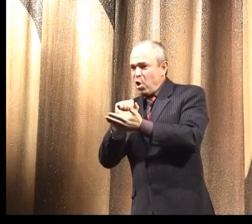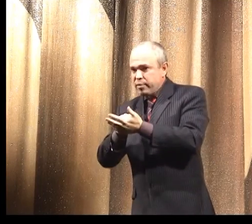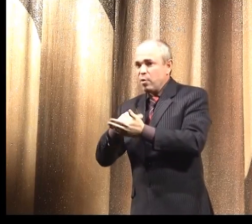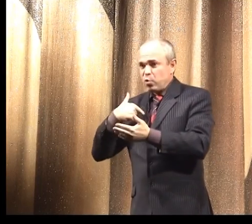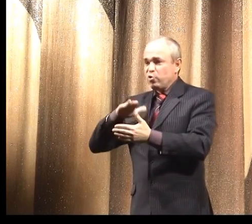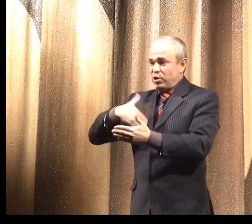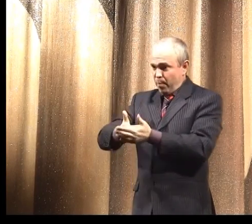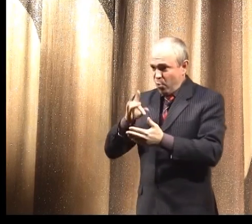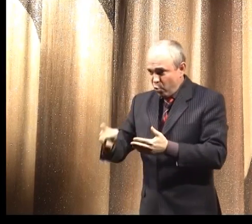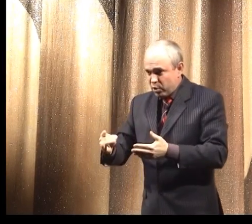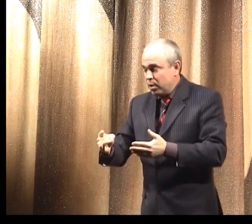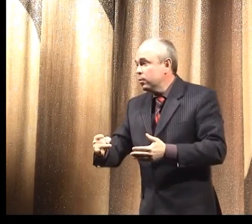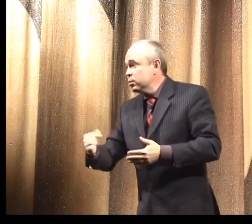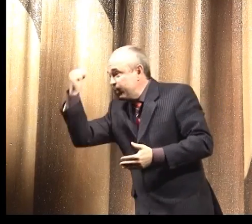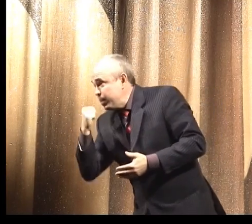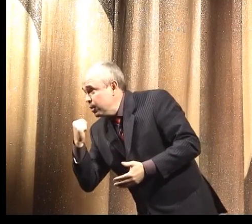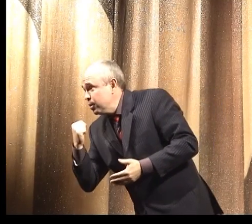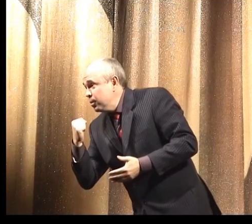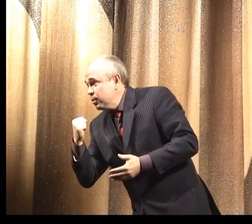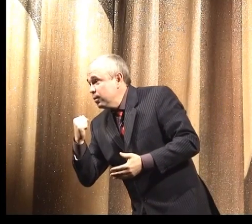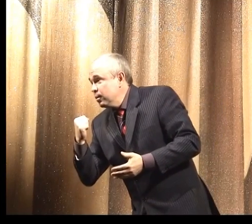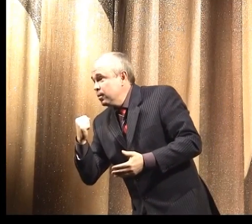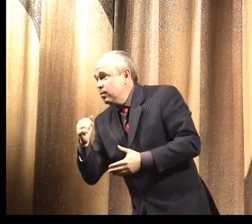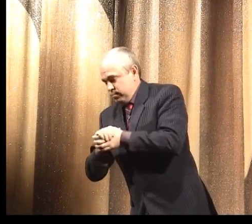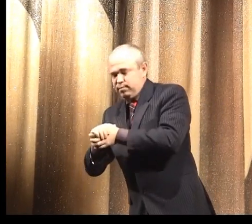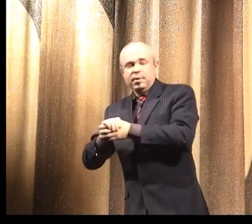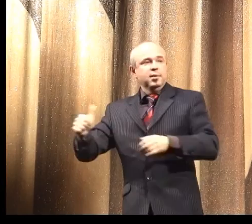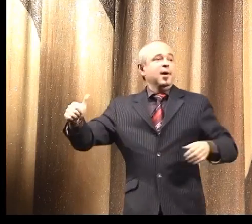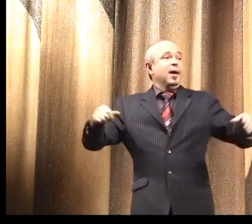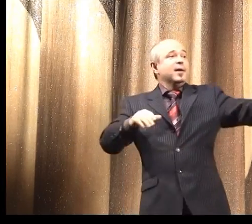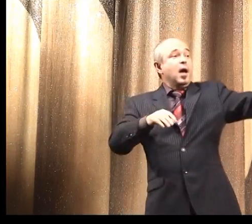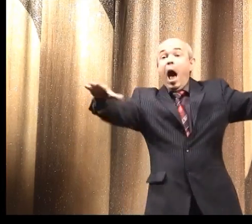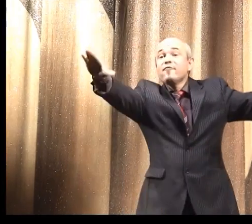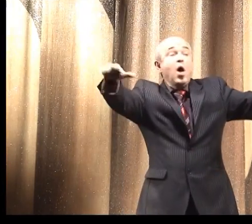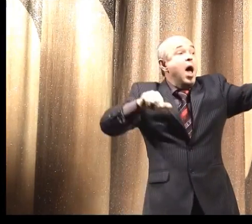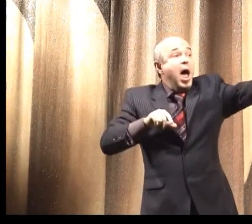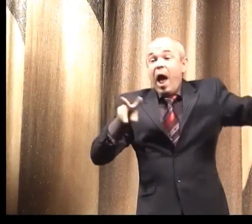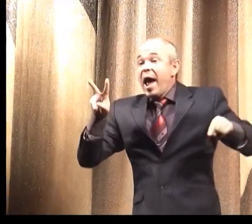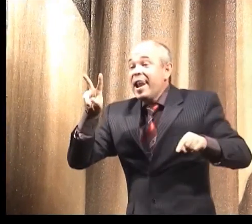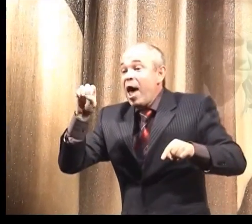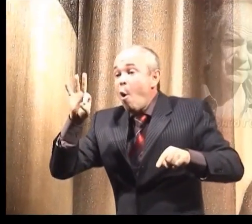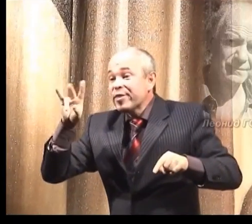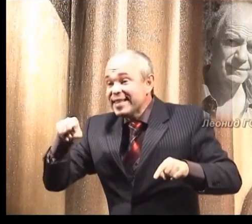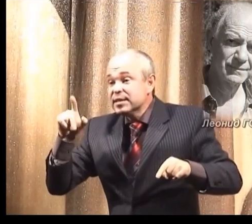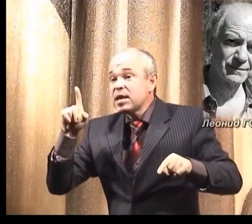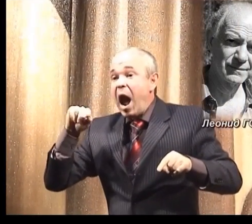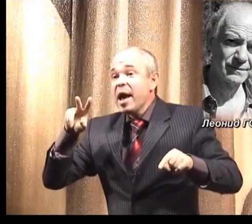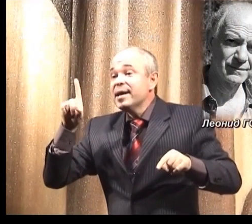изредка печатается до сих пор в нашем журнале. Спасибо вам огромное! Обратите внимание,